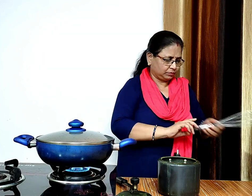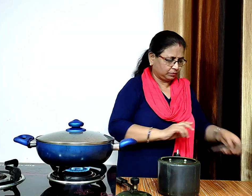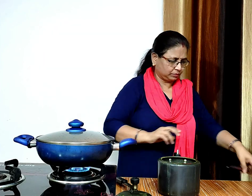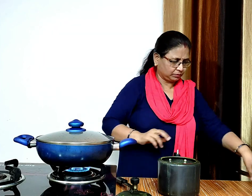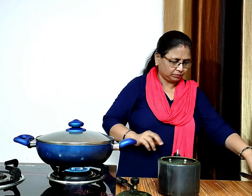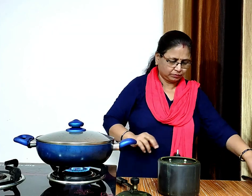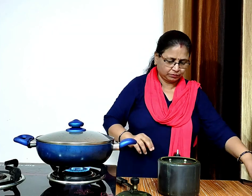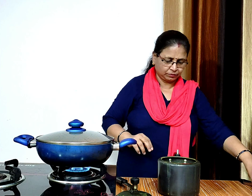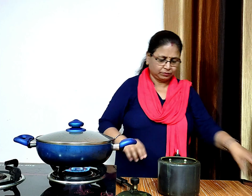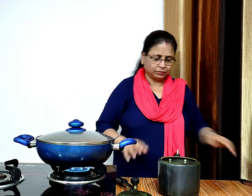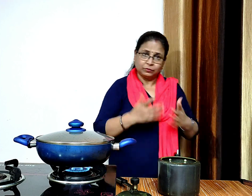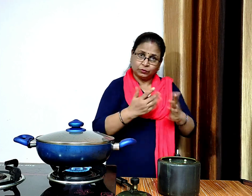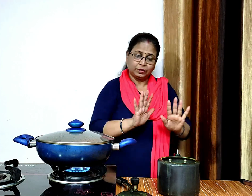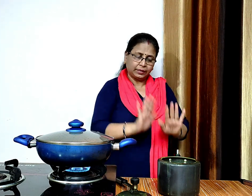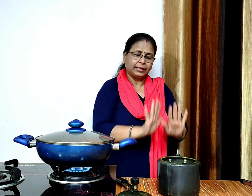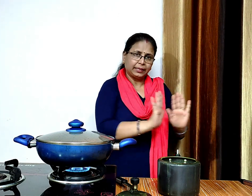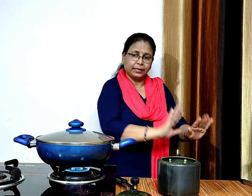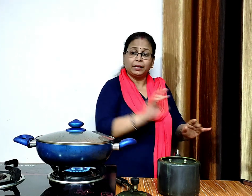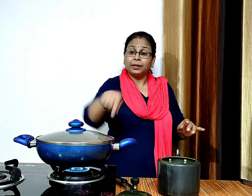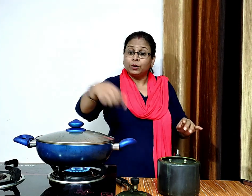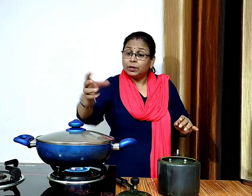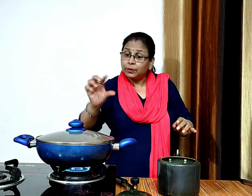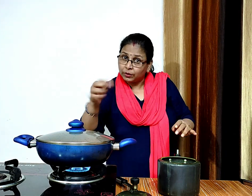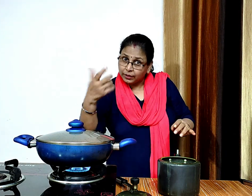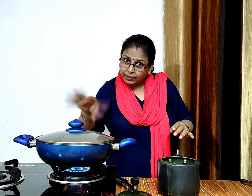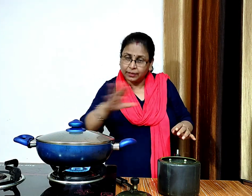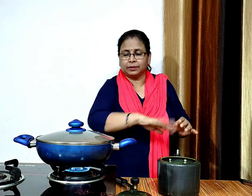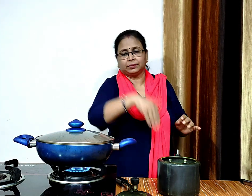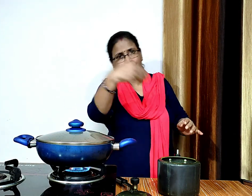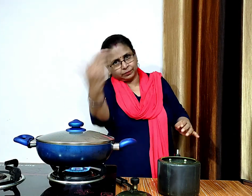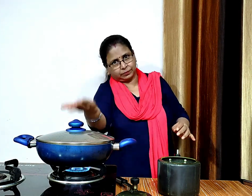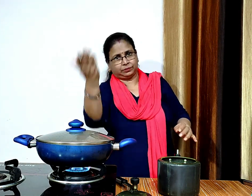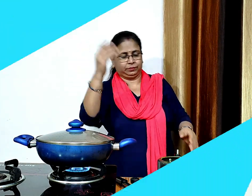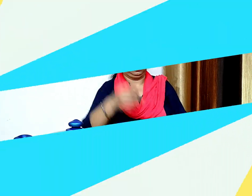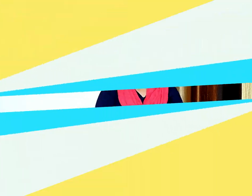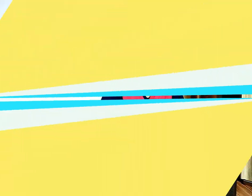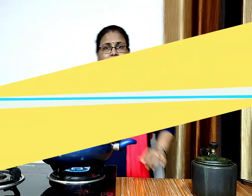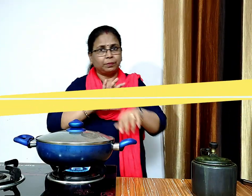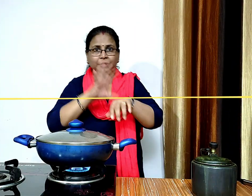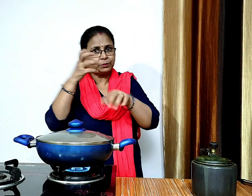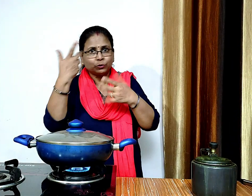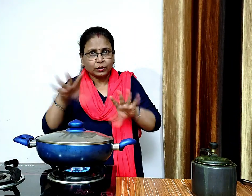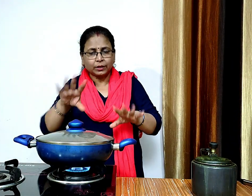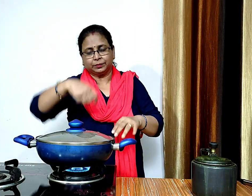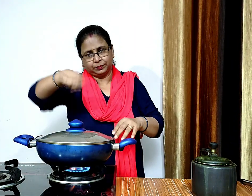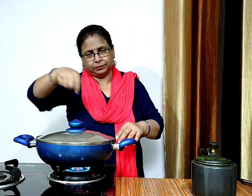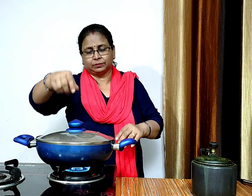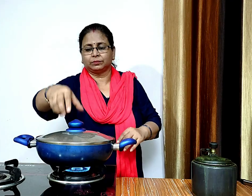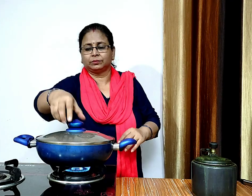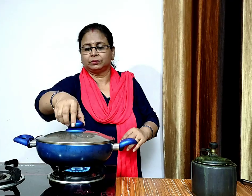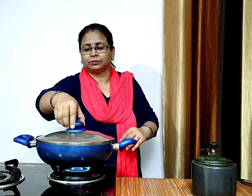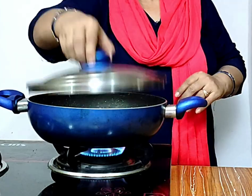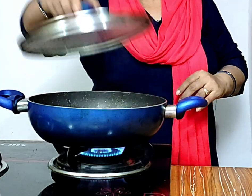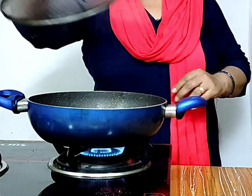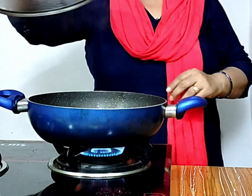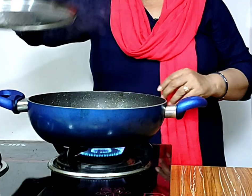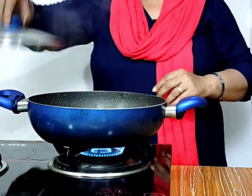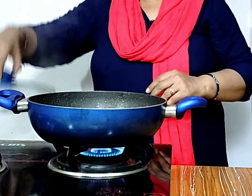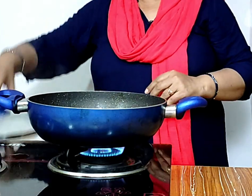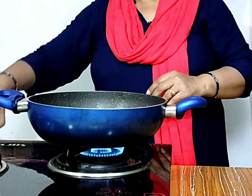अब टमाटर के पकने का इंतिजार करेंगे और फिर दाल को इसमें डाल देंगे पाश्प्रिट हो गई हैं अब इसे खोल कर